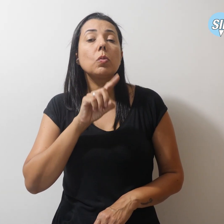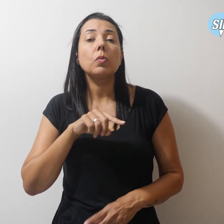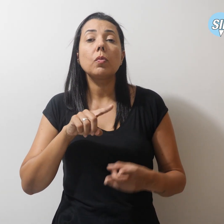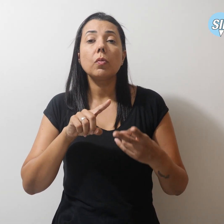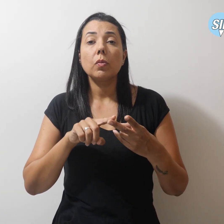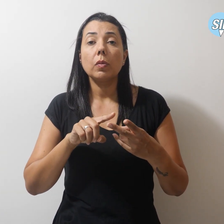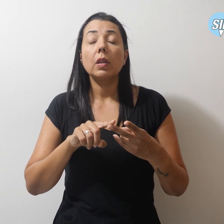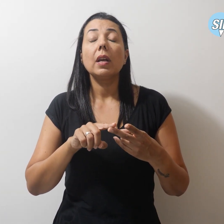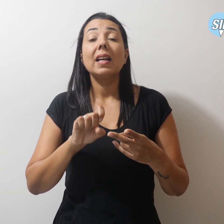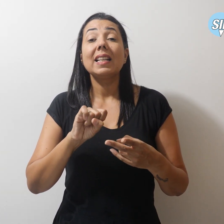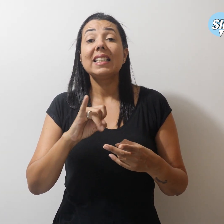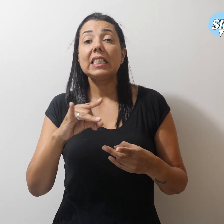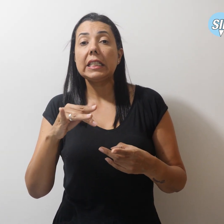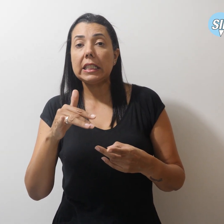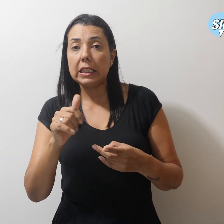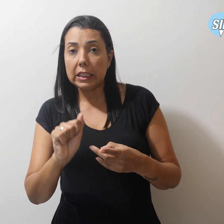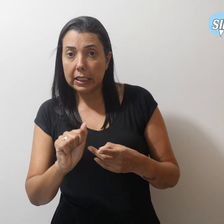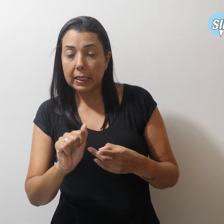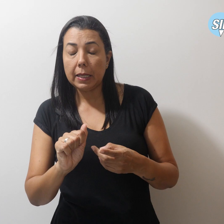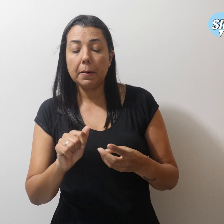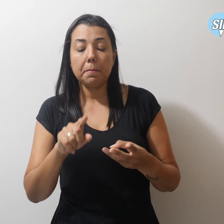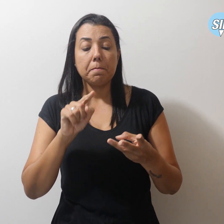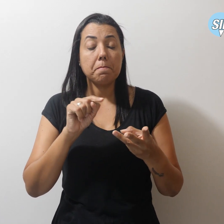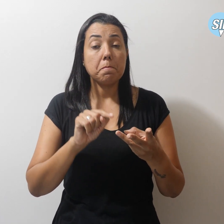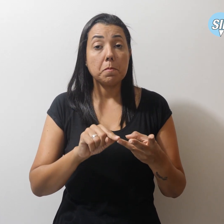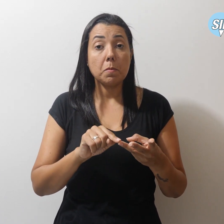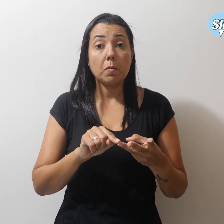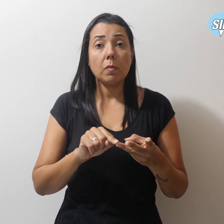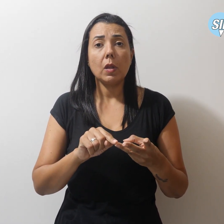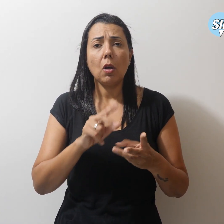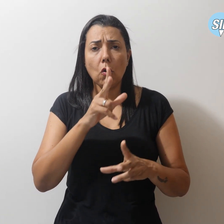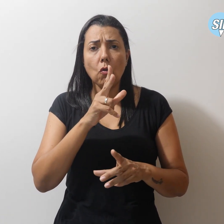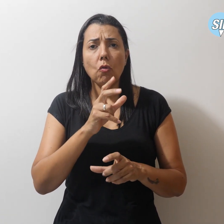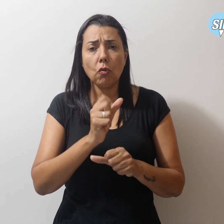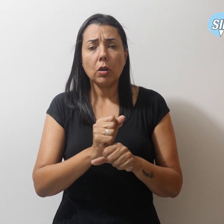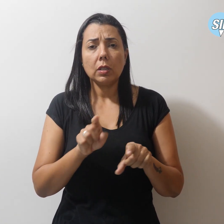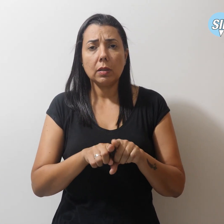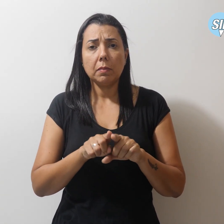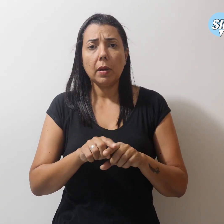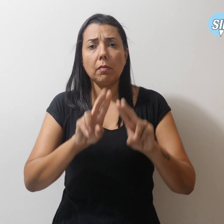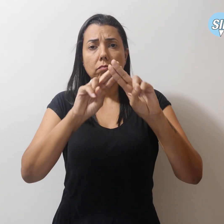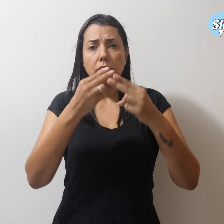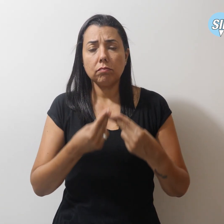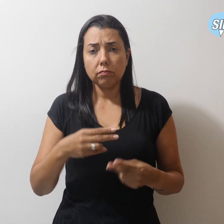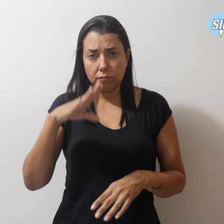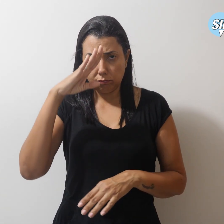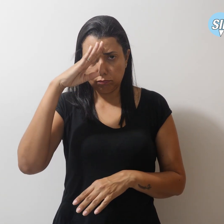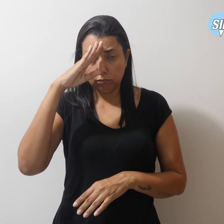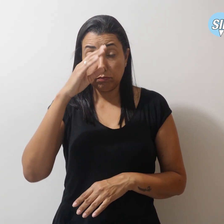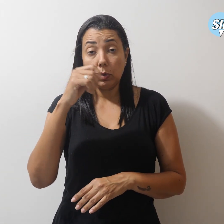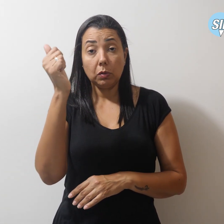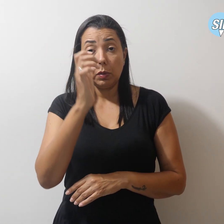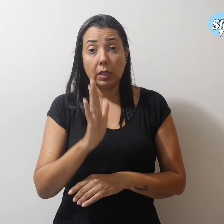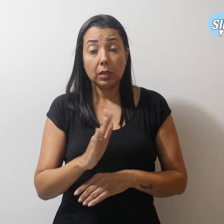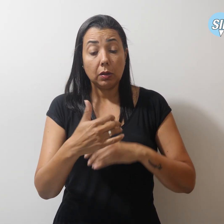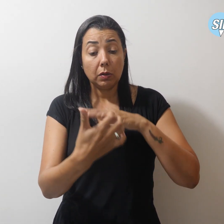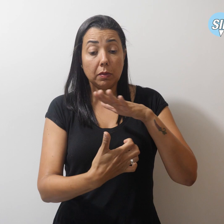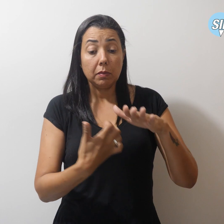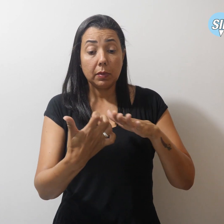a CIA estadunidense, as Forças Armadas Brasileiras, empresários brasileiros